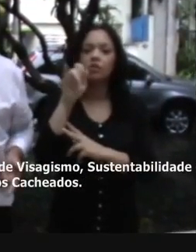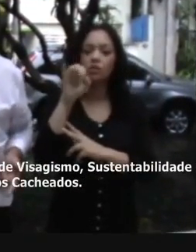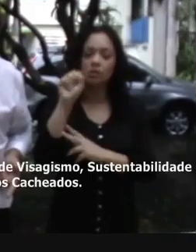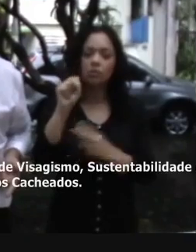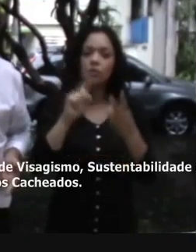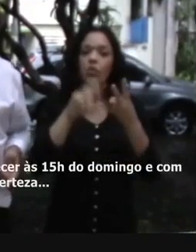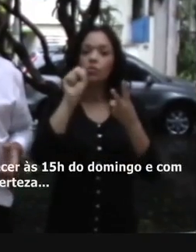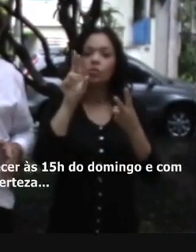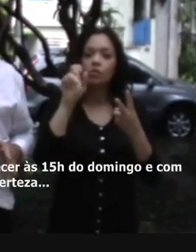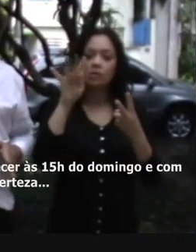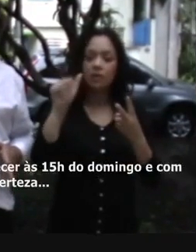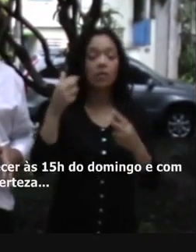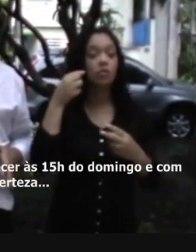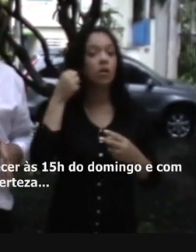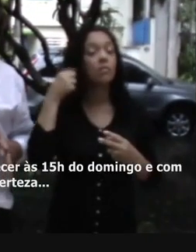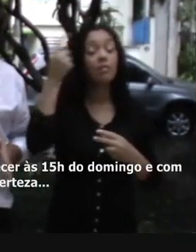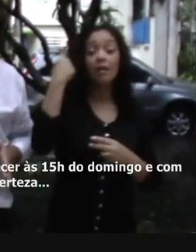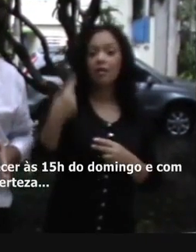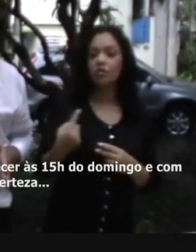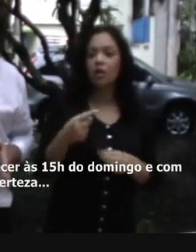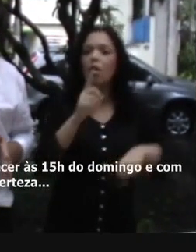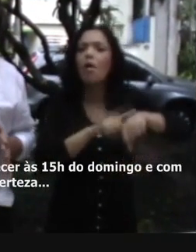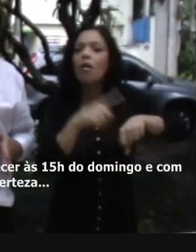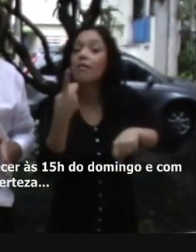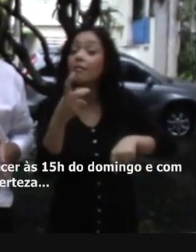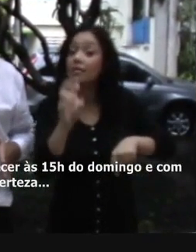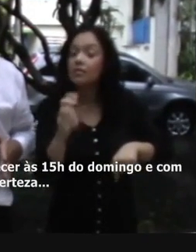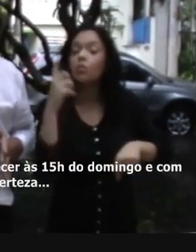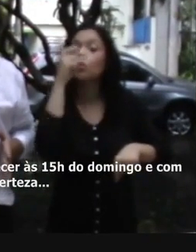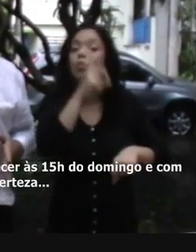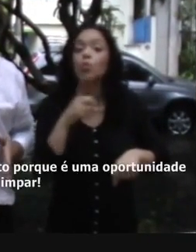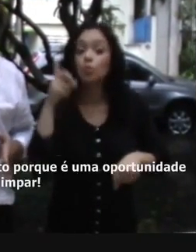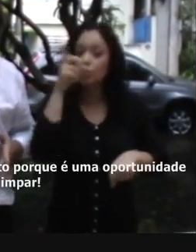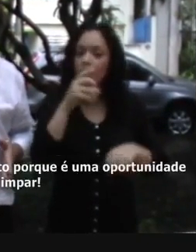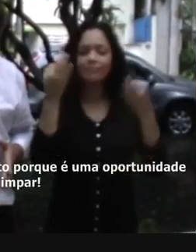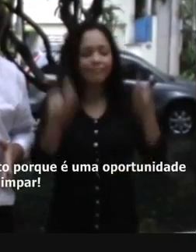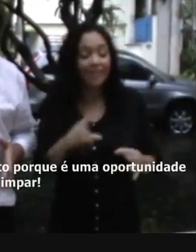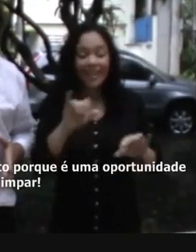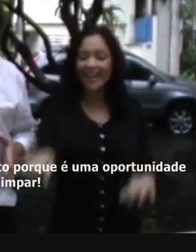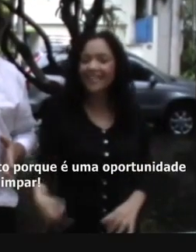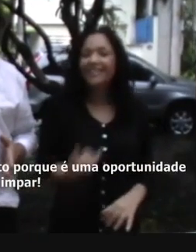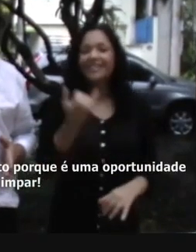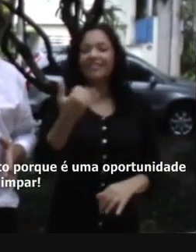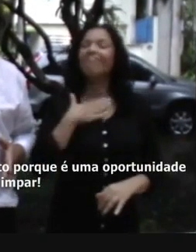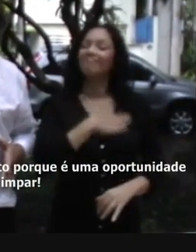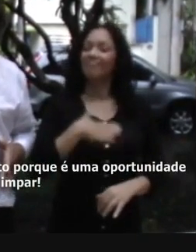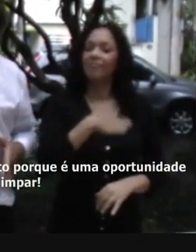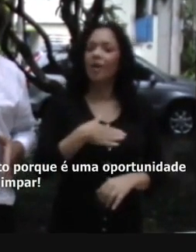cacheados. Esse evento vai acontecer às 15 horas, no domingo, e com certeza vocês vão curtir muito, porque é uma oportunidade ímpar. O